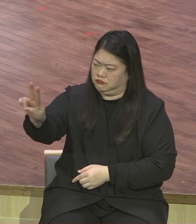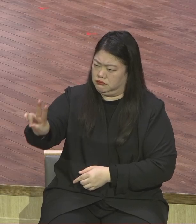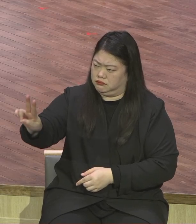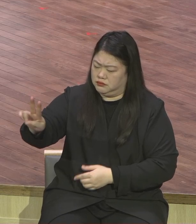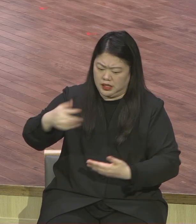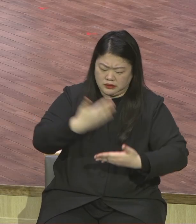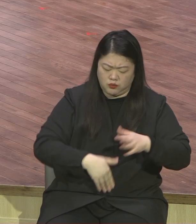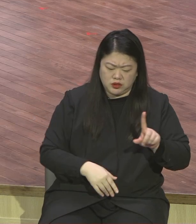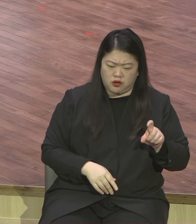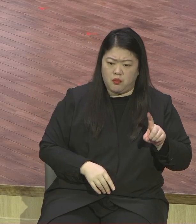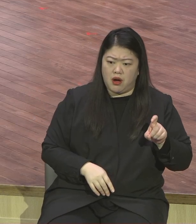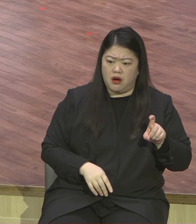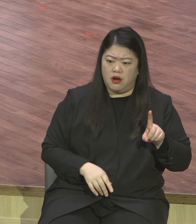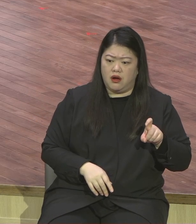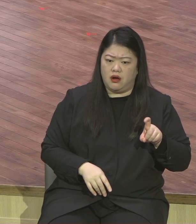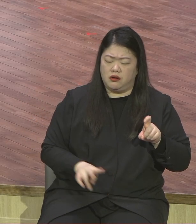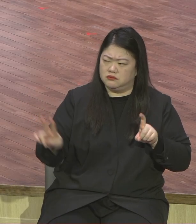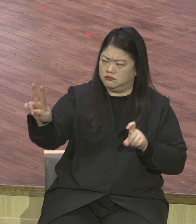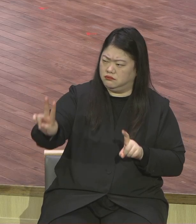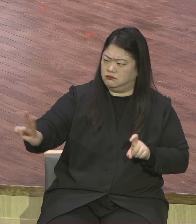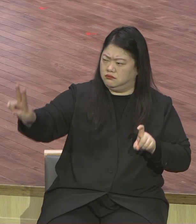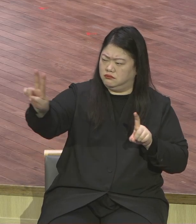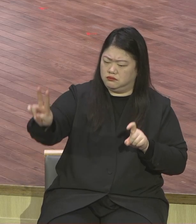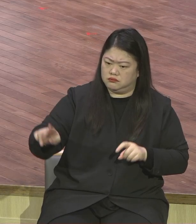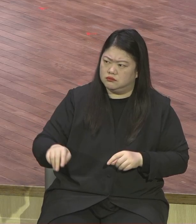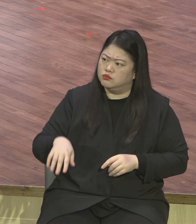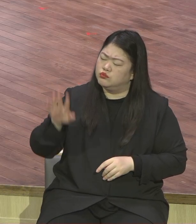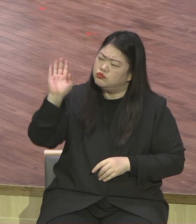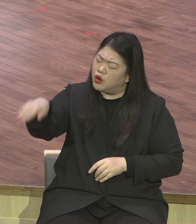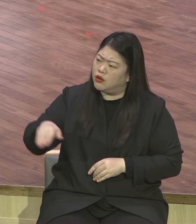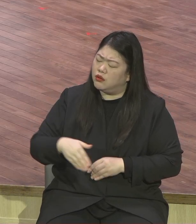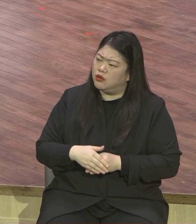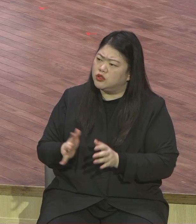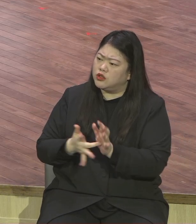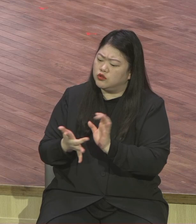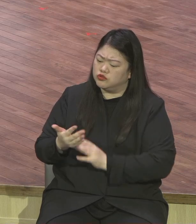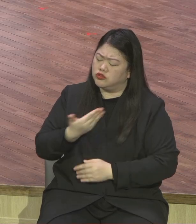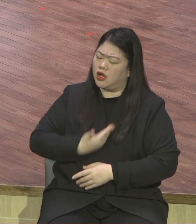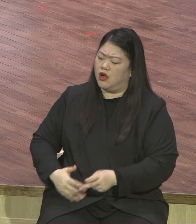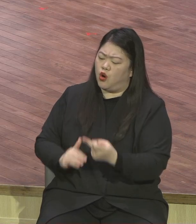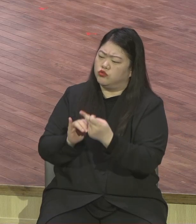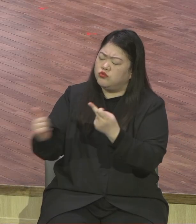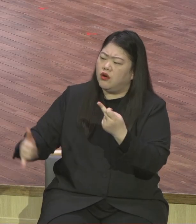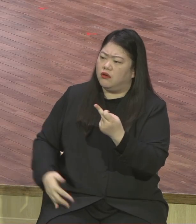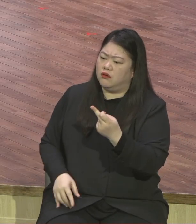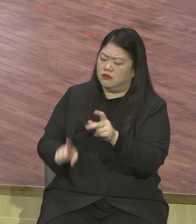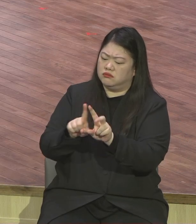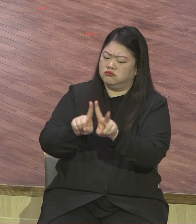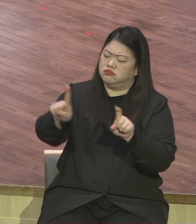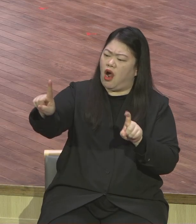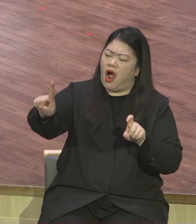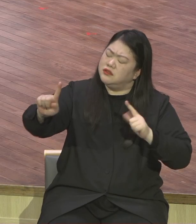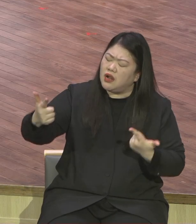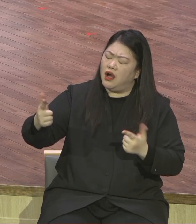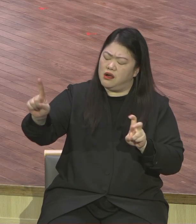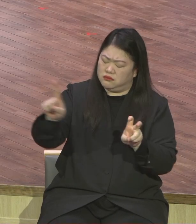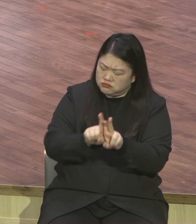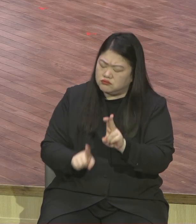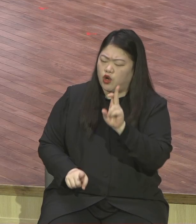못하고 참지를 못하고 우리도 제자인데 예수께 나와서 지금은 베드로가 가장 큰